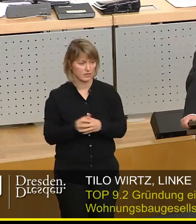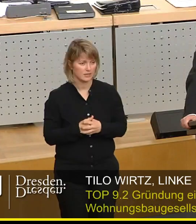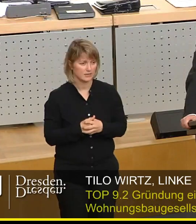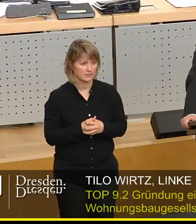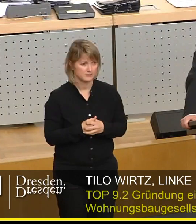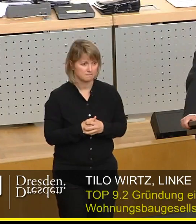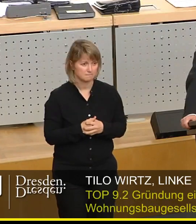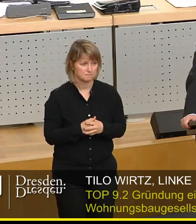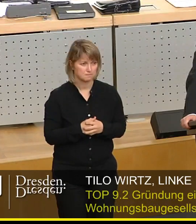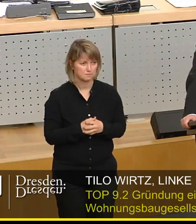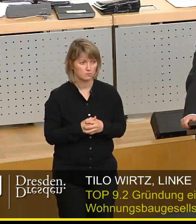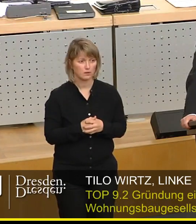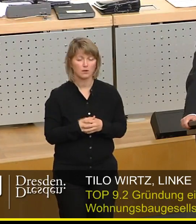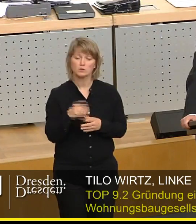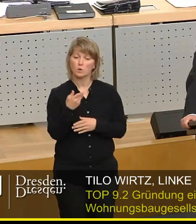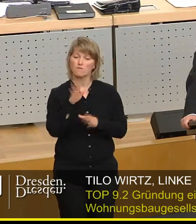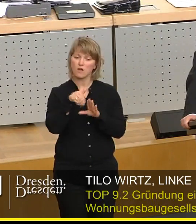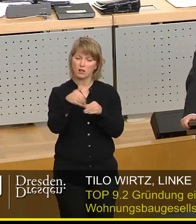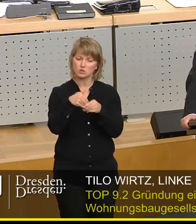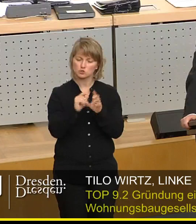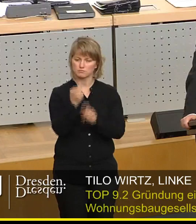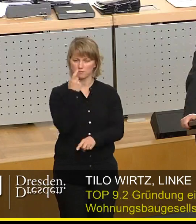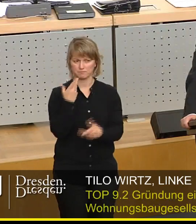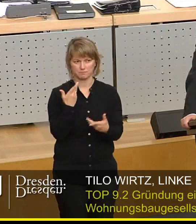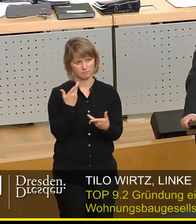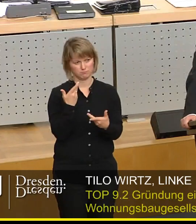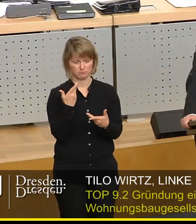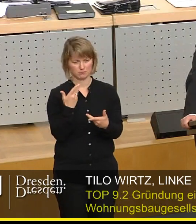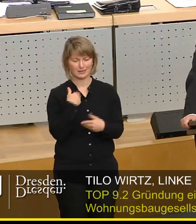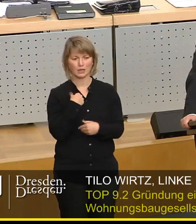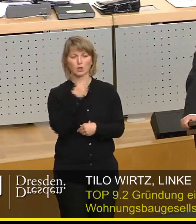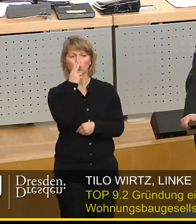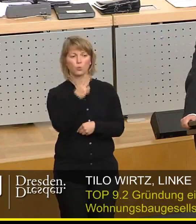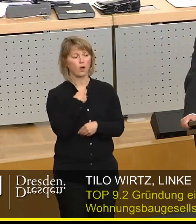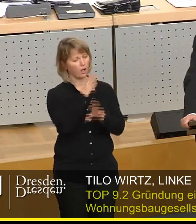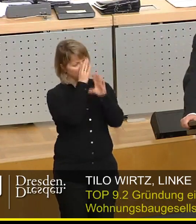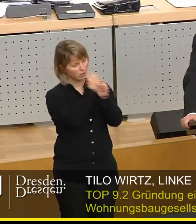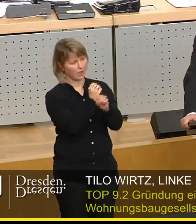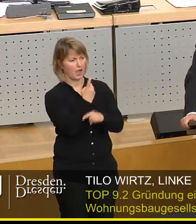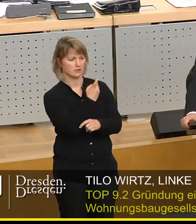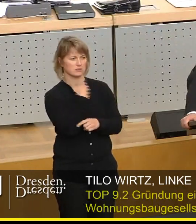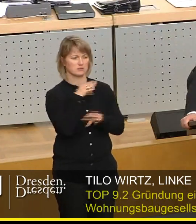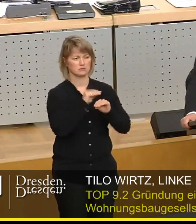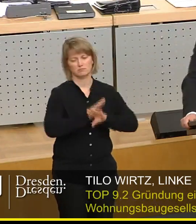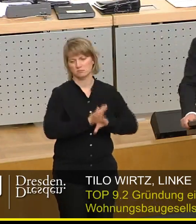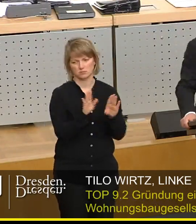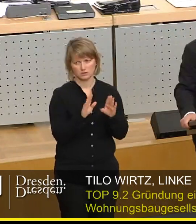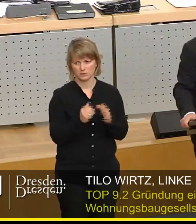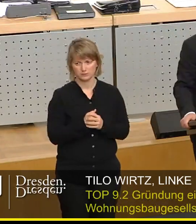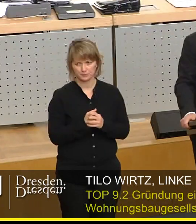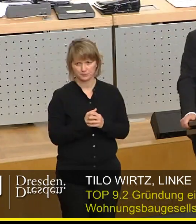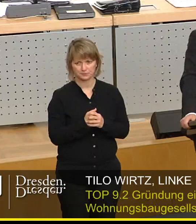diese falschen Tatsachen behauptet werden, wir würden nur ein Werkzeug nutzen. Das Nächste sind die